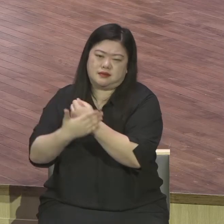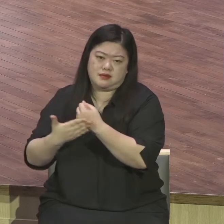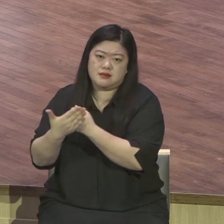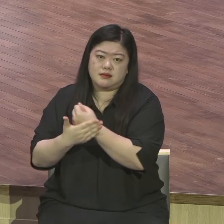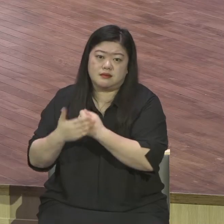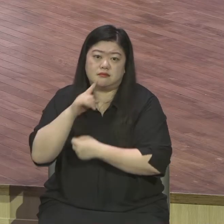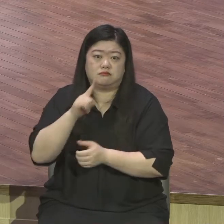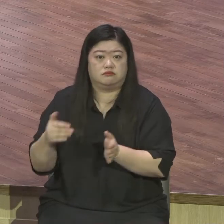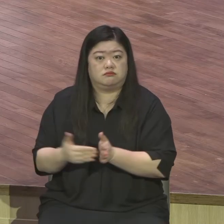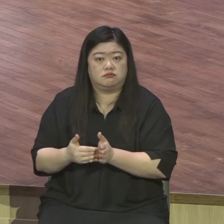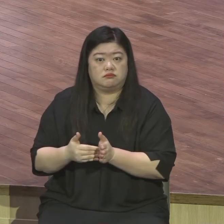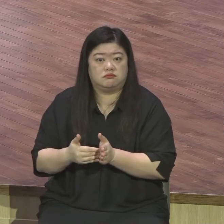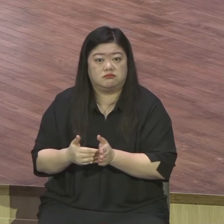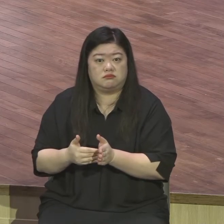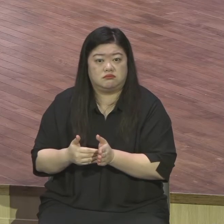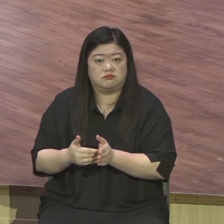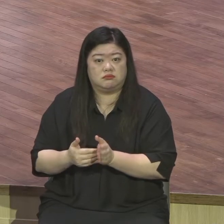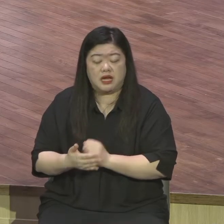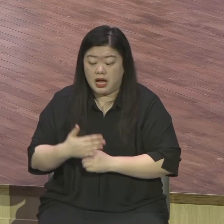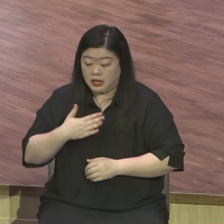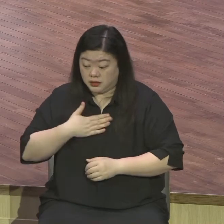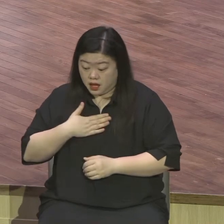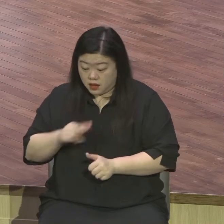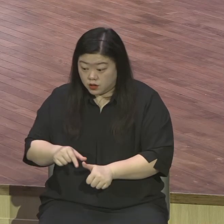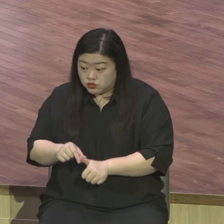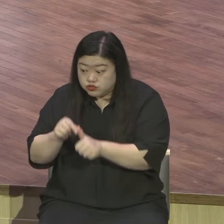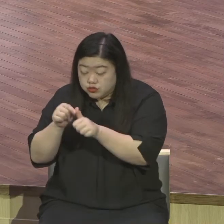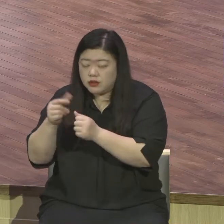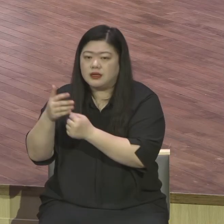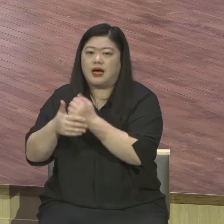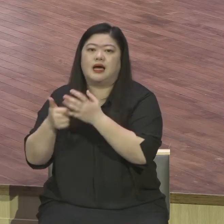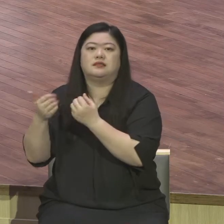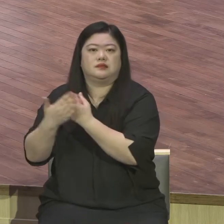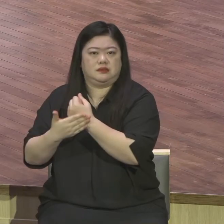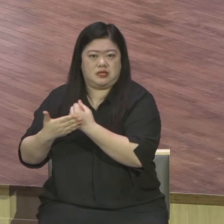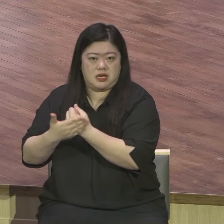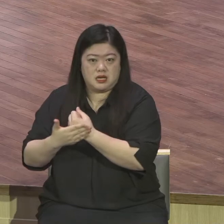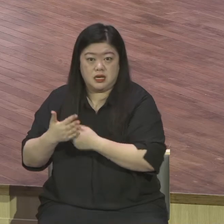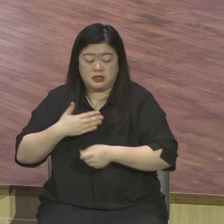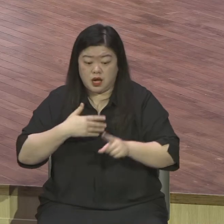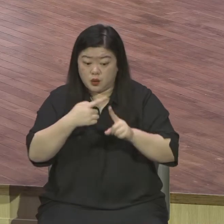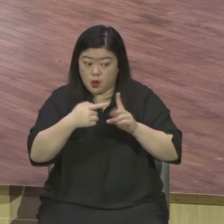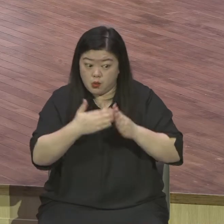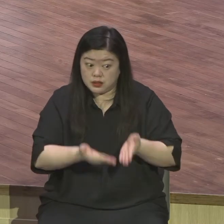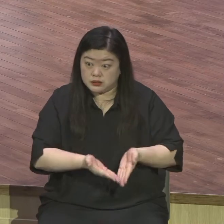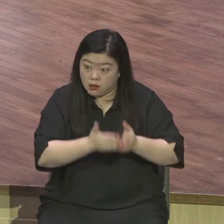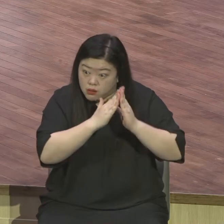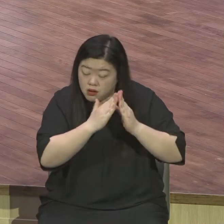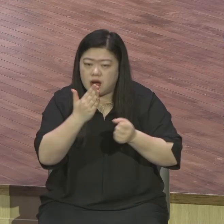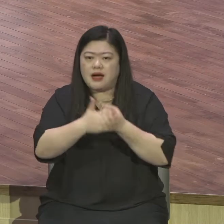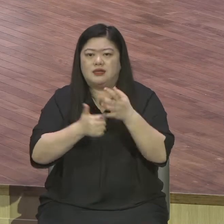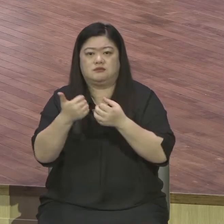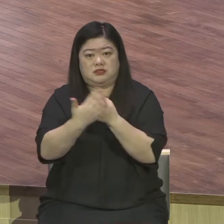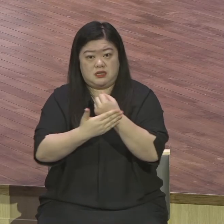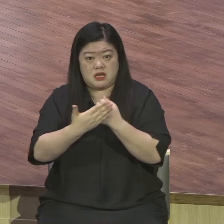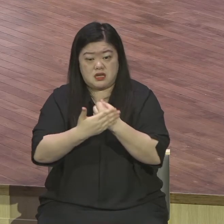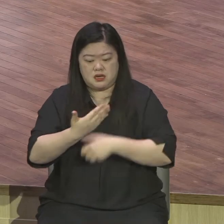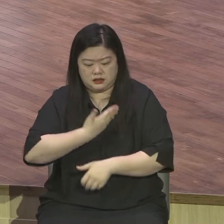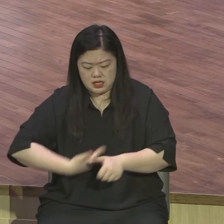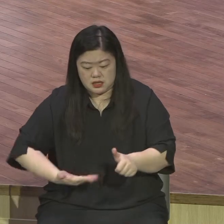하나님의 나라를 구원해 주신 것이니 너무 감격스럽구나 바울의 삶이 어떤 상황 속에서도 뭐요 절대 은혜